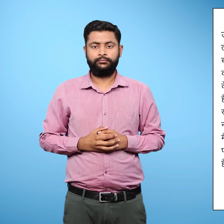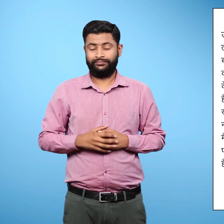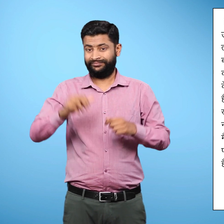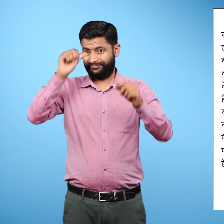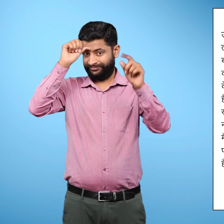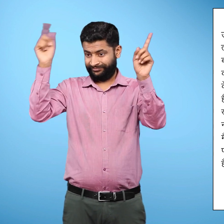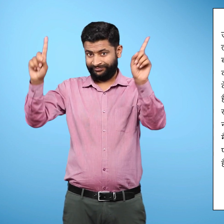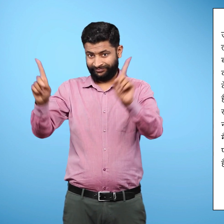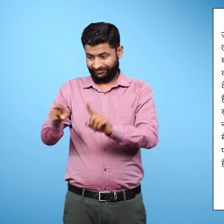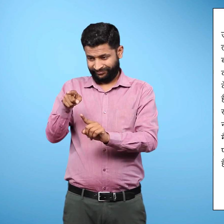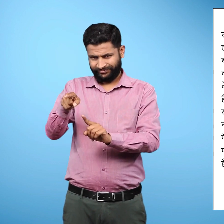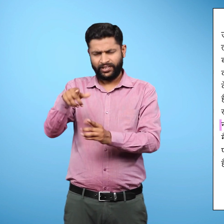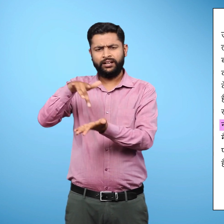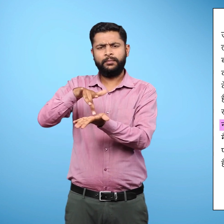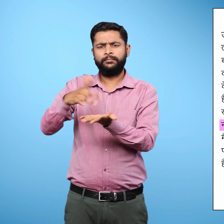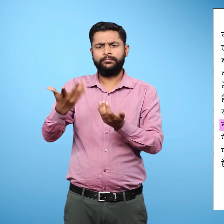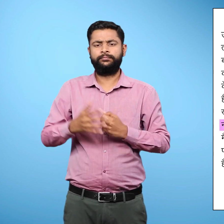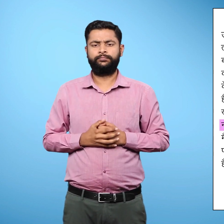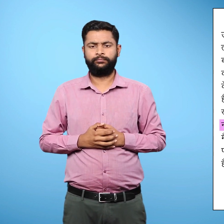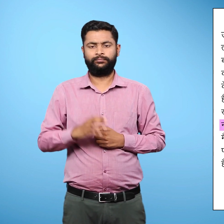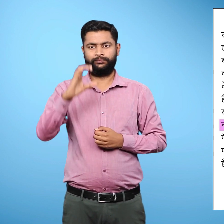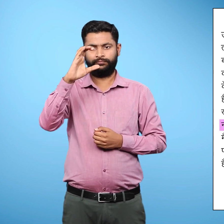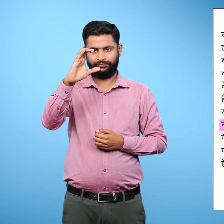भारत में छोटा नागपुर के पठार में लोहा,